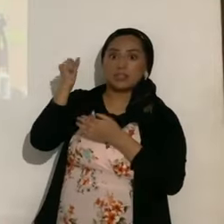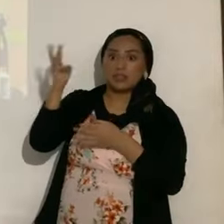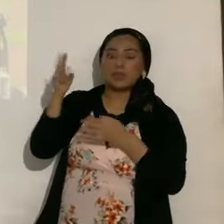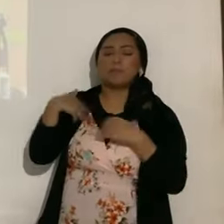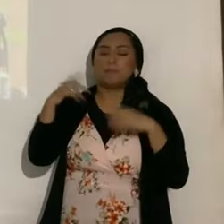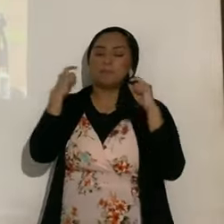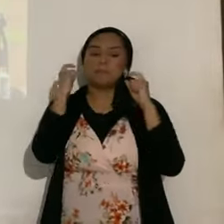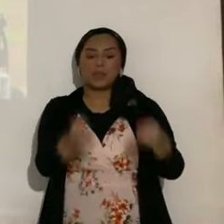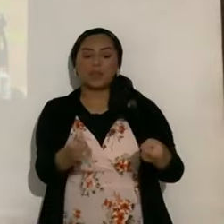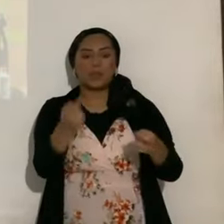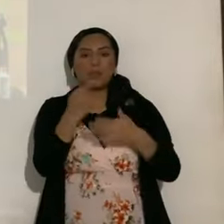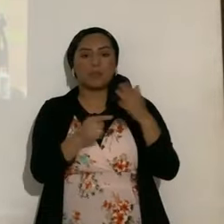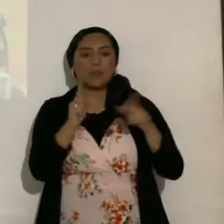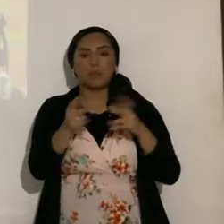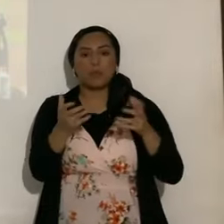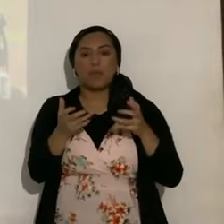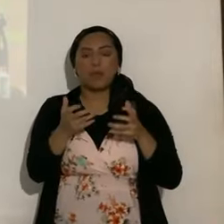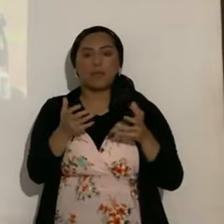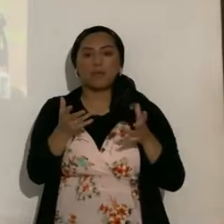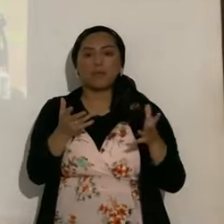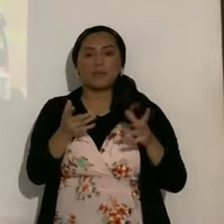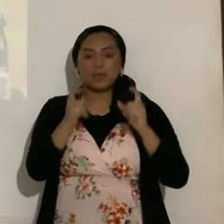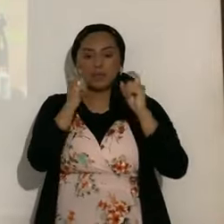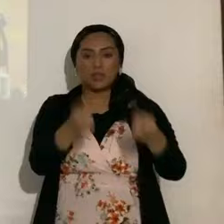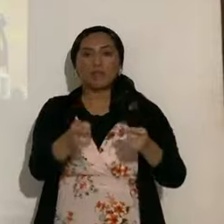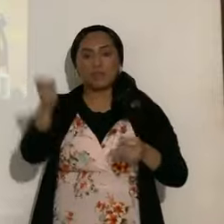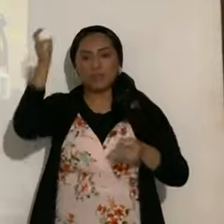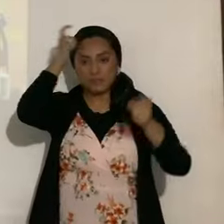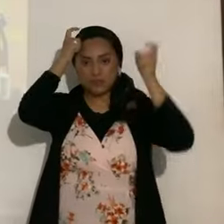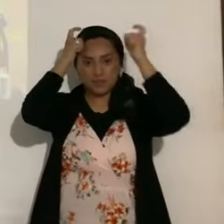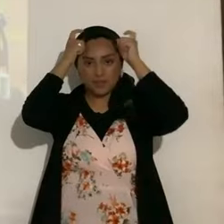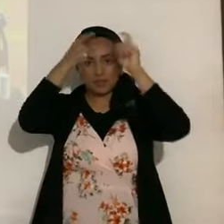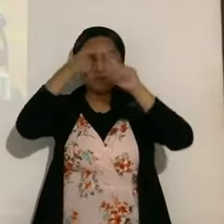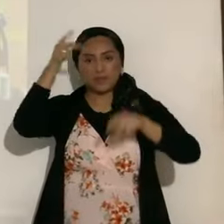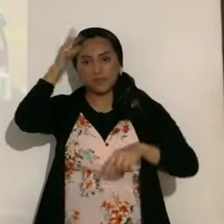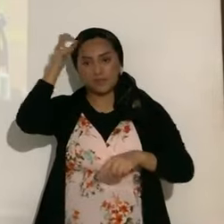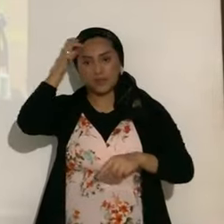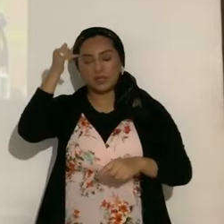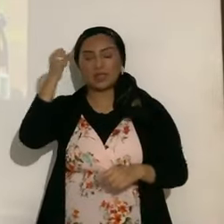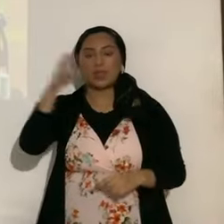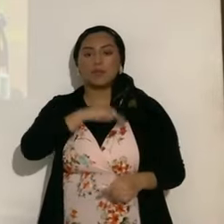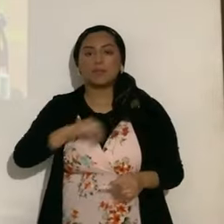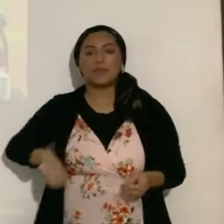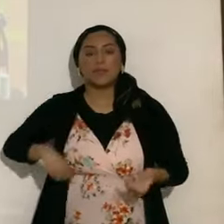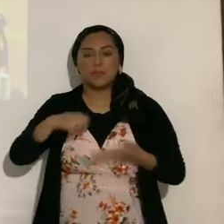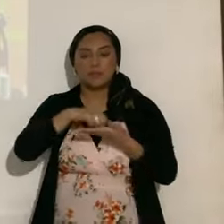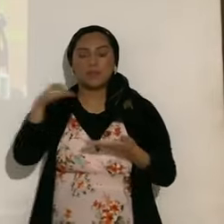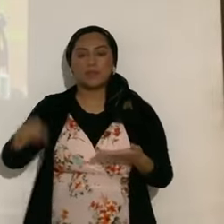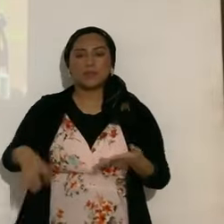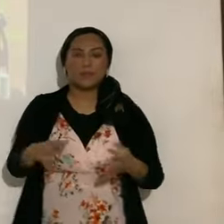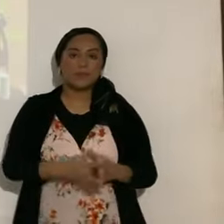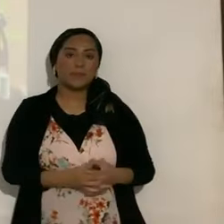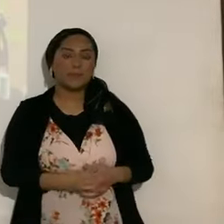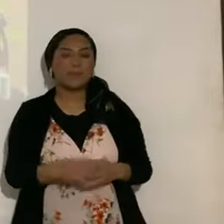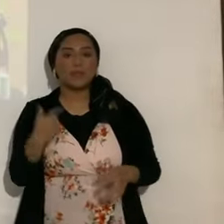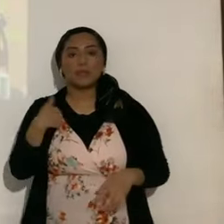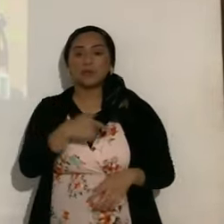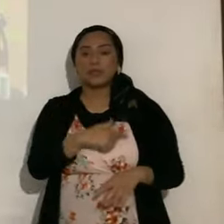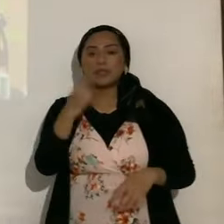lo que la gente quiere, que le va a dar, los cuernos de Hasatán, Yahshua, vamos a decir, le reprenda, ahora, vemos que va a ser un anular,